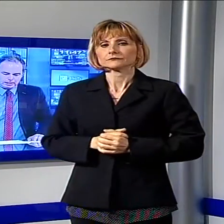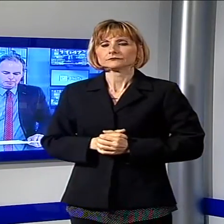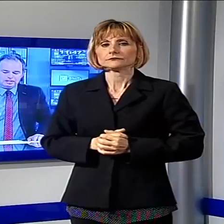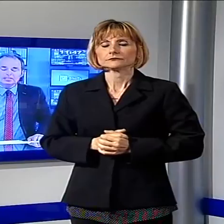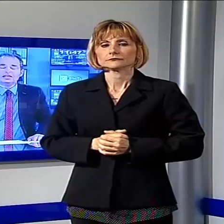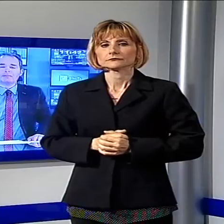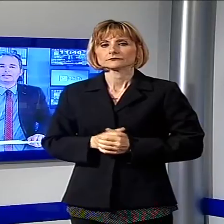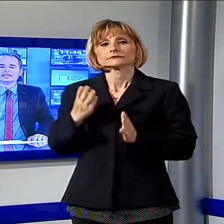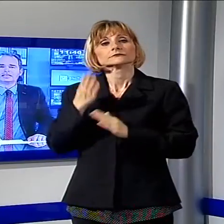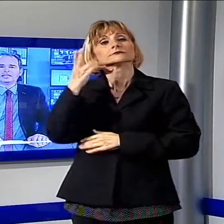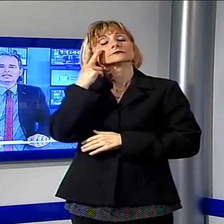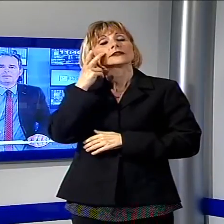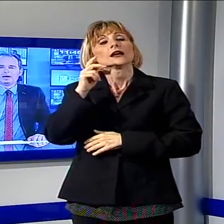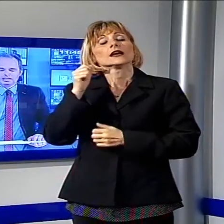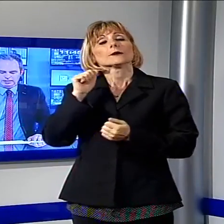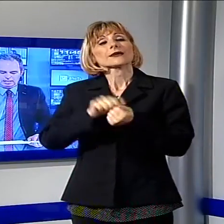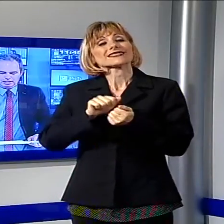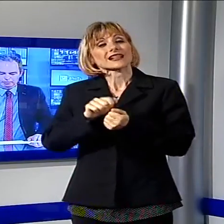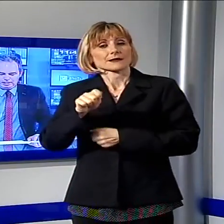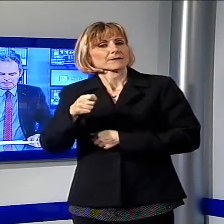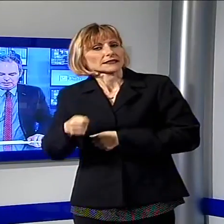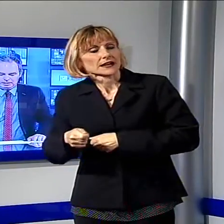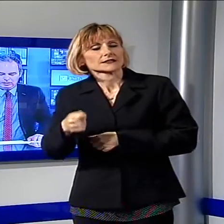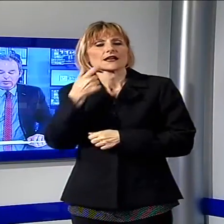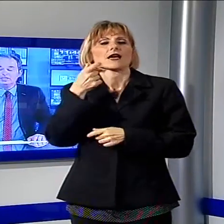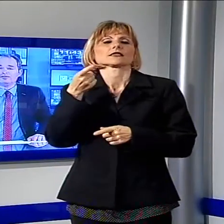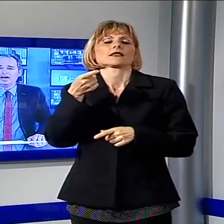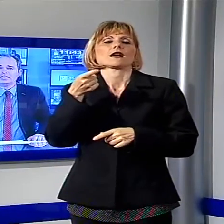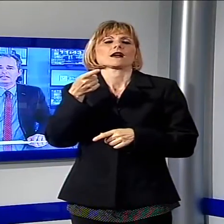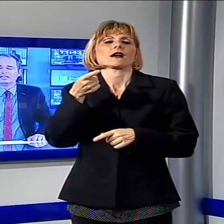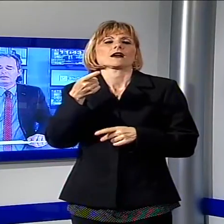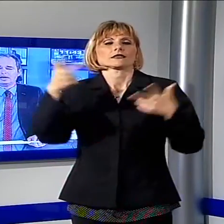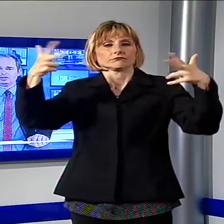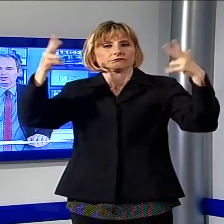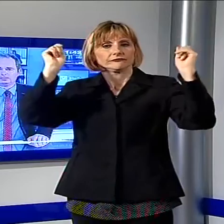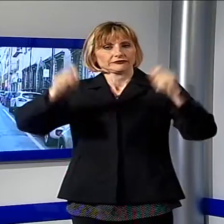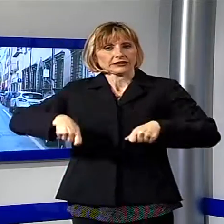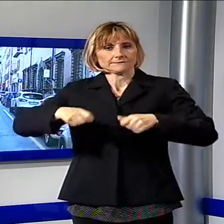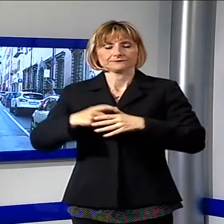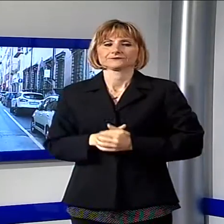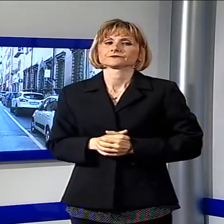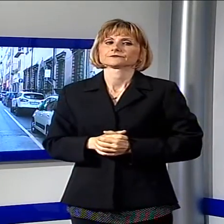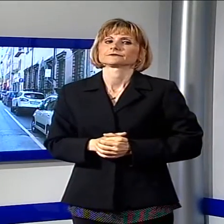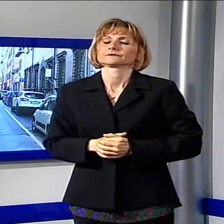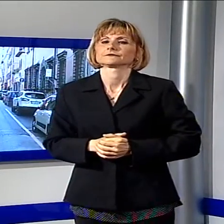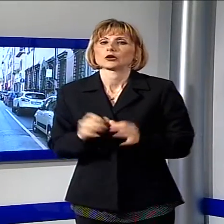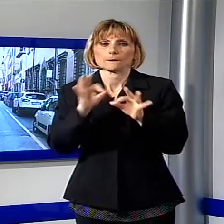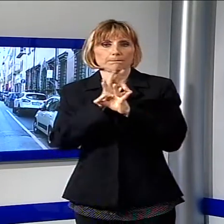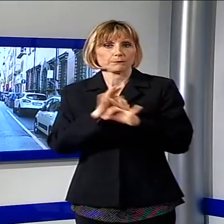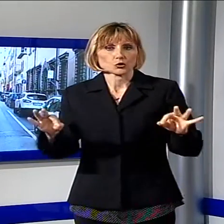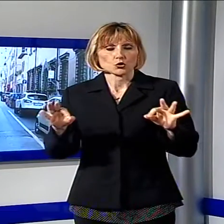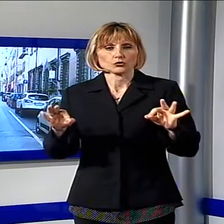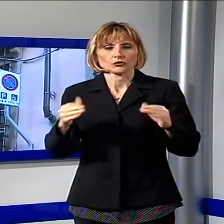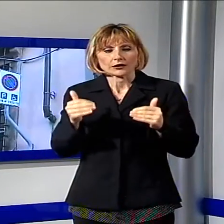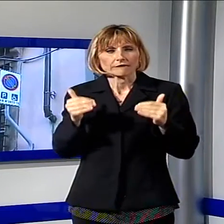Andiamo in Versiglia, a Pietrasanta parte la sperimentazione dei varchi telematici. Ci siamo, dopo mesi